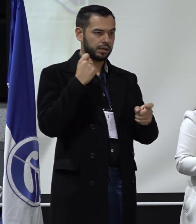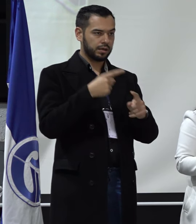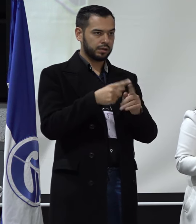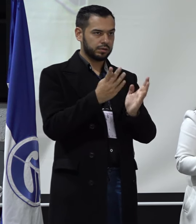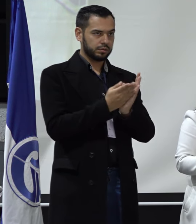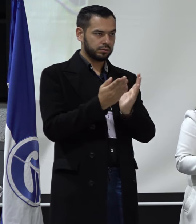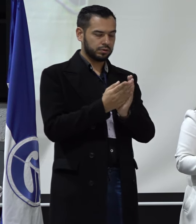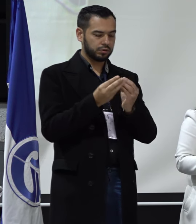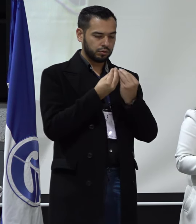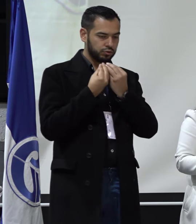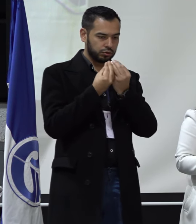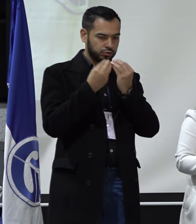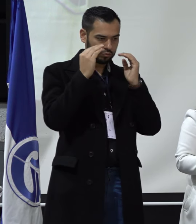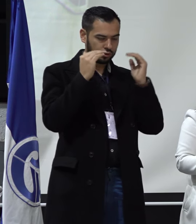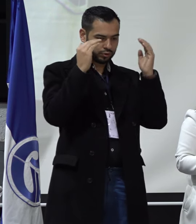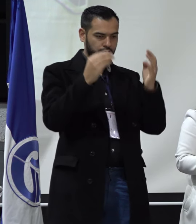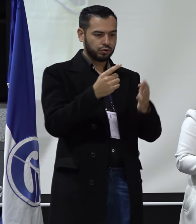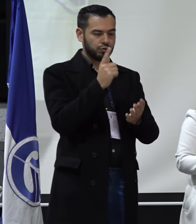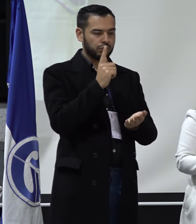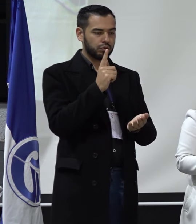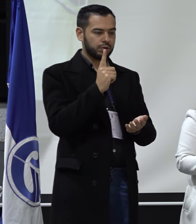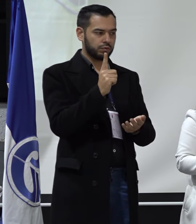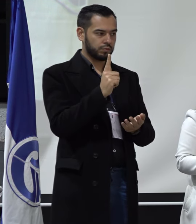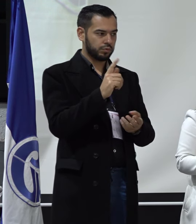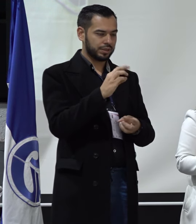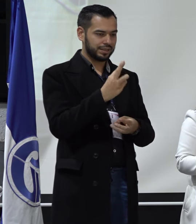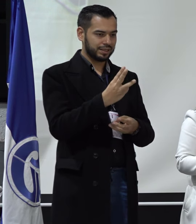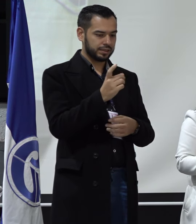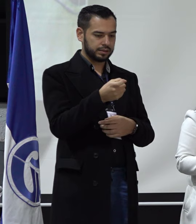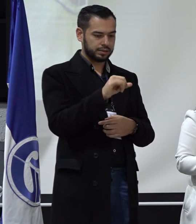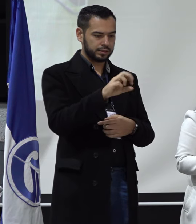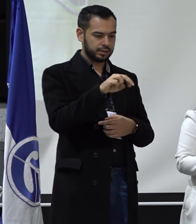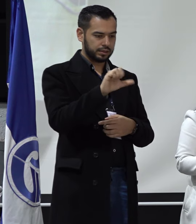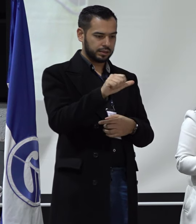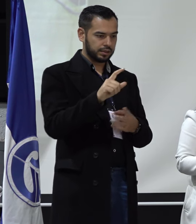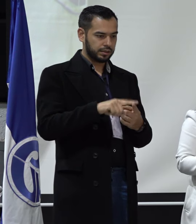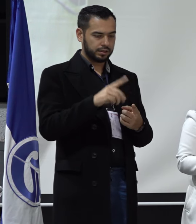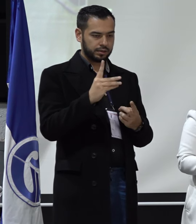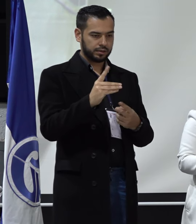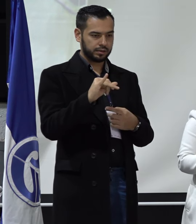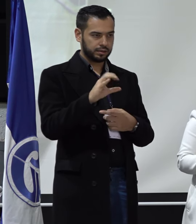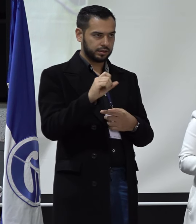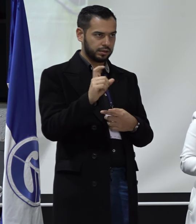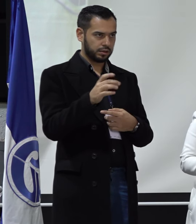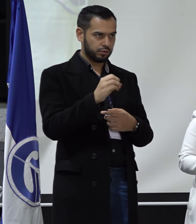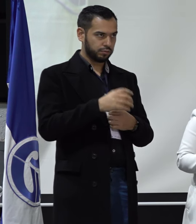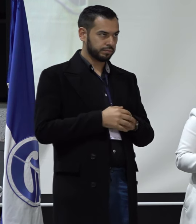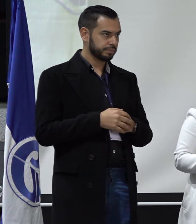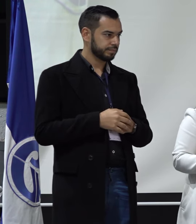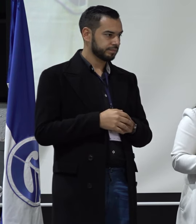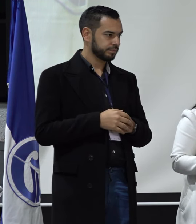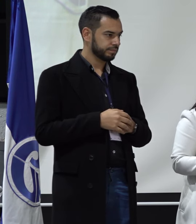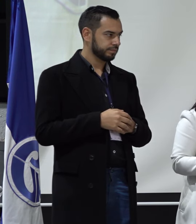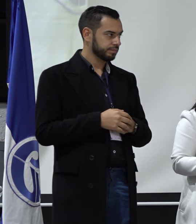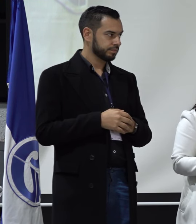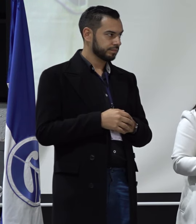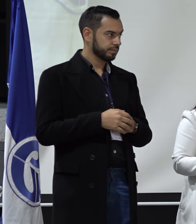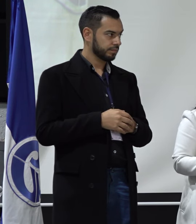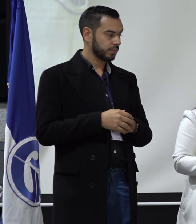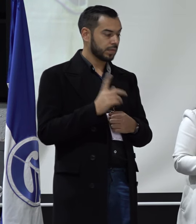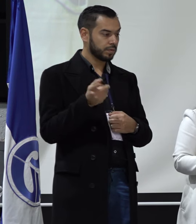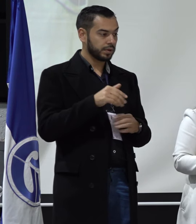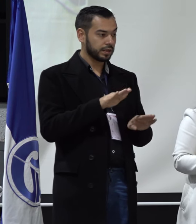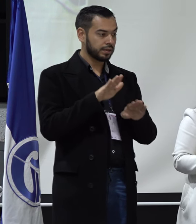consejo superior, es la fórmula número 3, Gira Natalí Díaz Mendoza y Diego Enrique Infante González. Para la